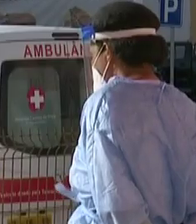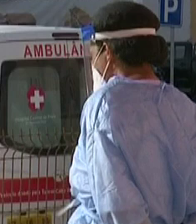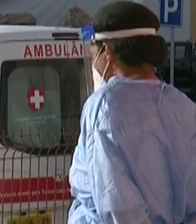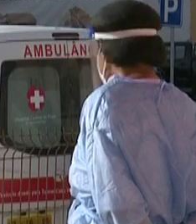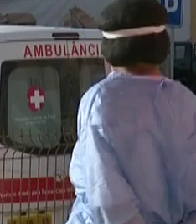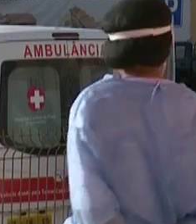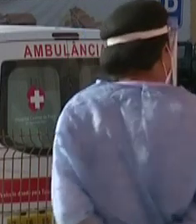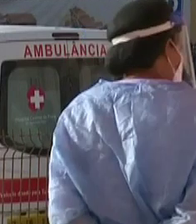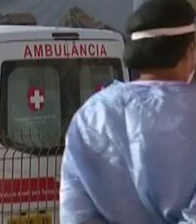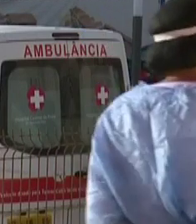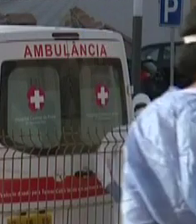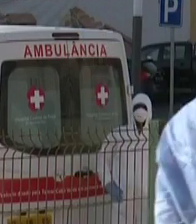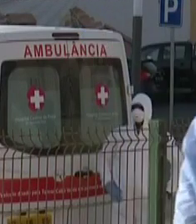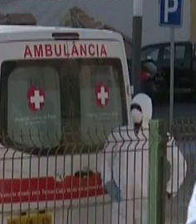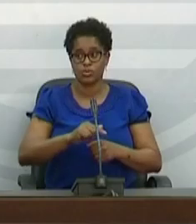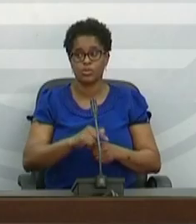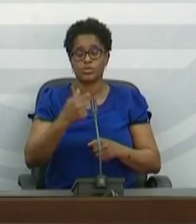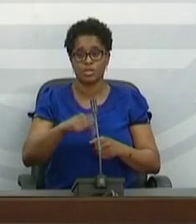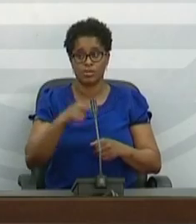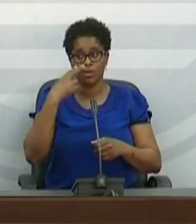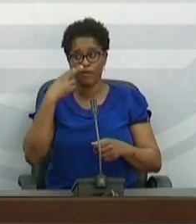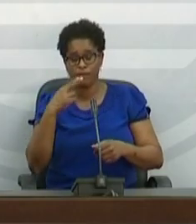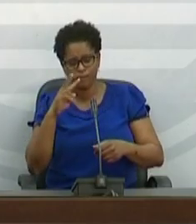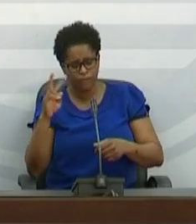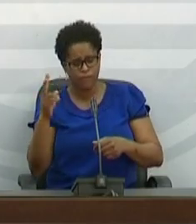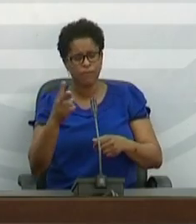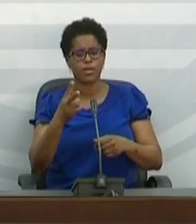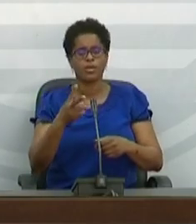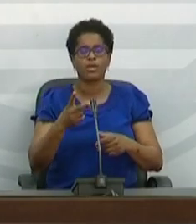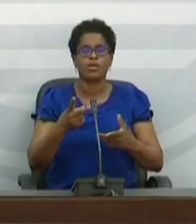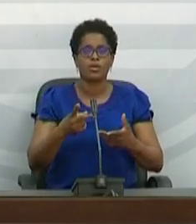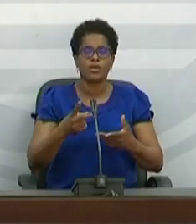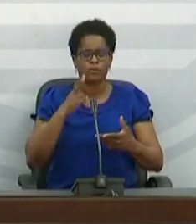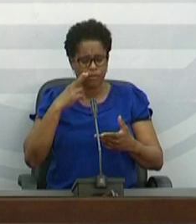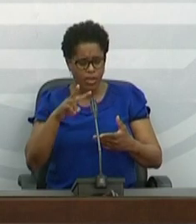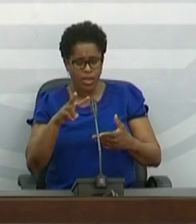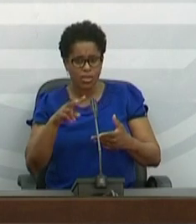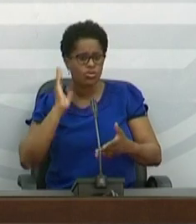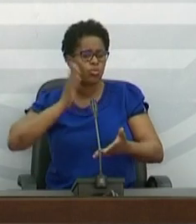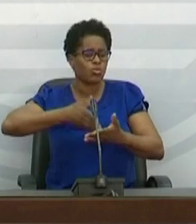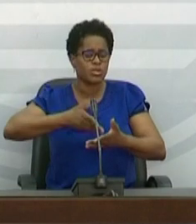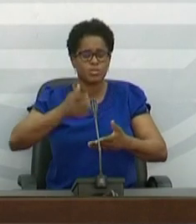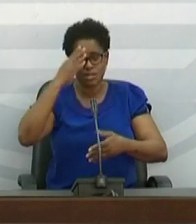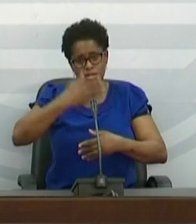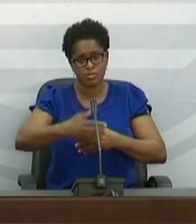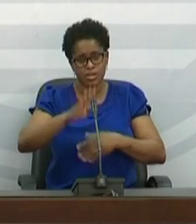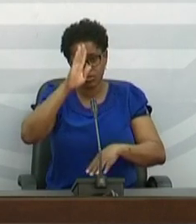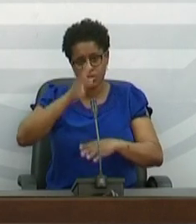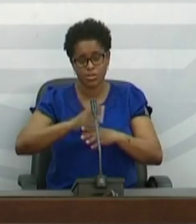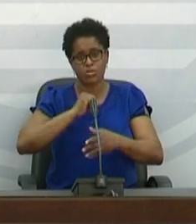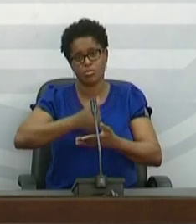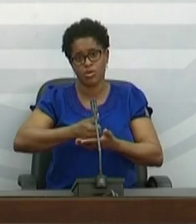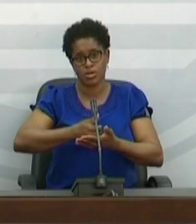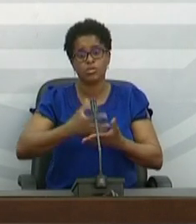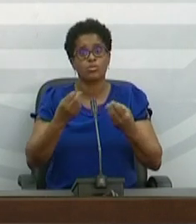154. Nós temos estado a verificar, sobretudo nesta última semana, a ocorrência de óbitos essencialmente